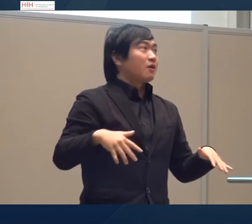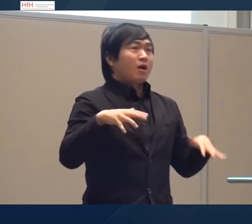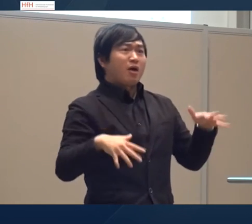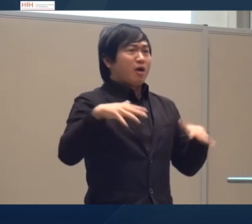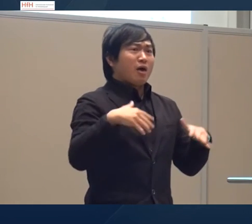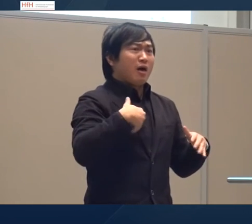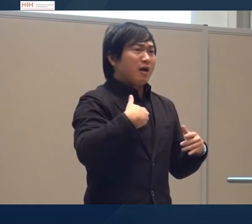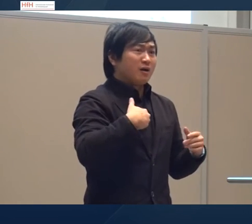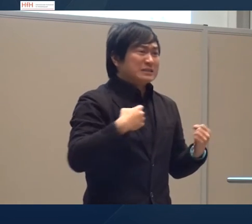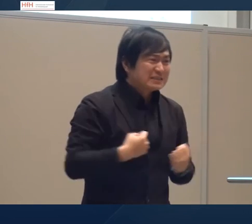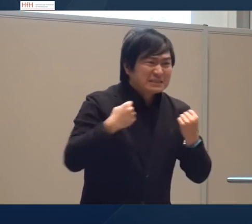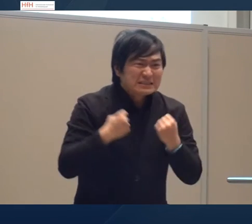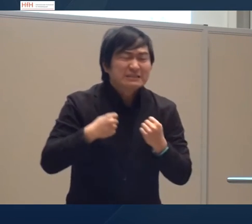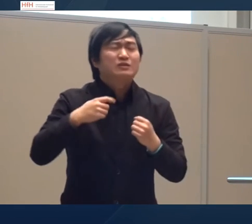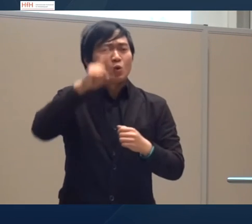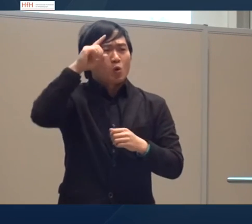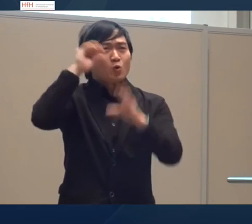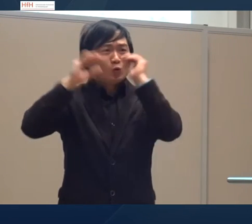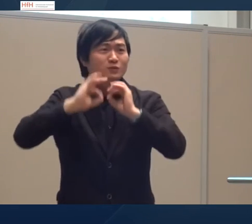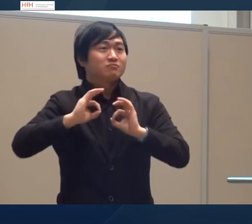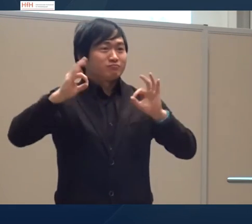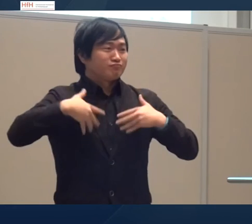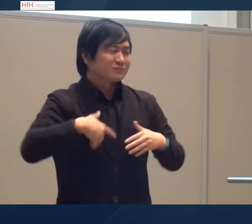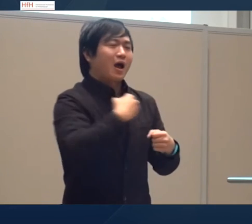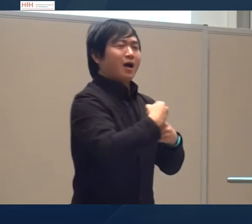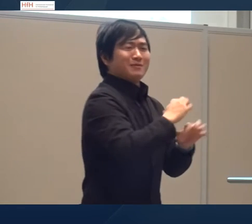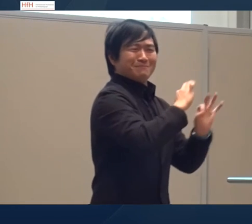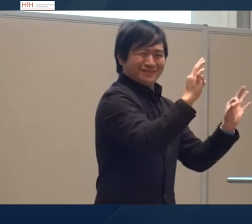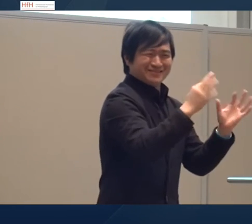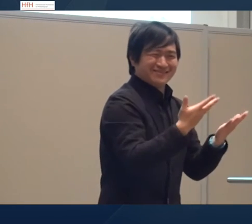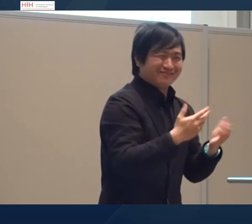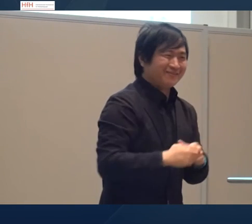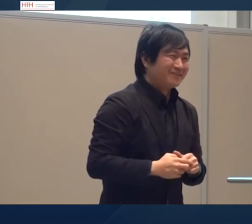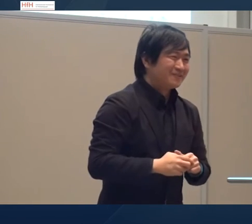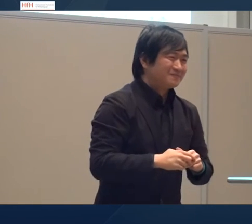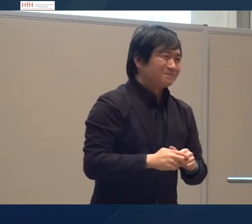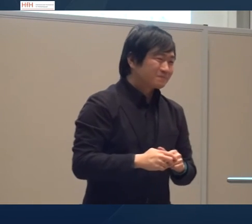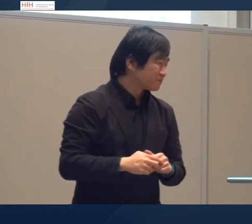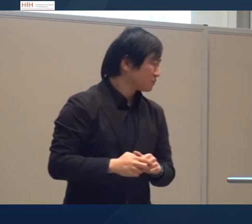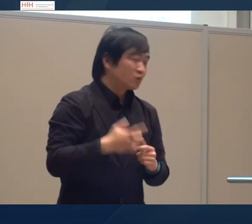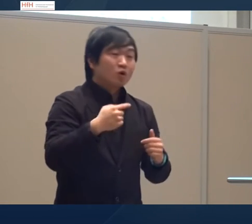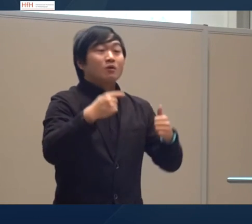die unsicher sind sie möchten Deutsch lernen und können das verbessern und werden dann auch besser in der Arbeit zurecht kommen